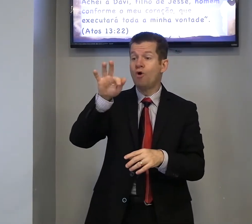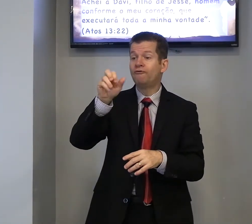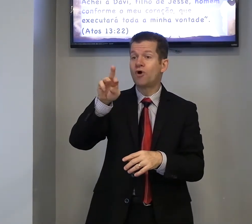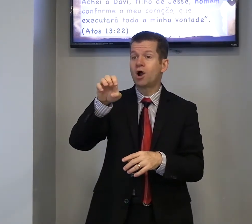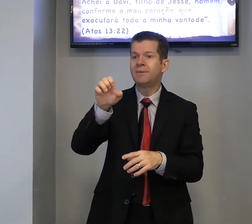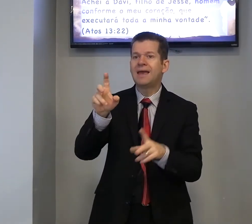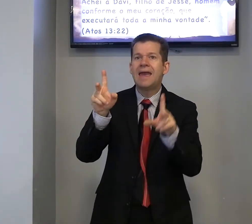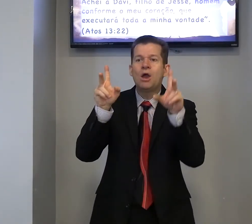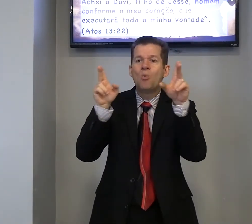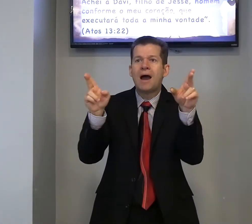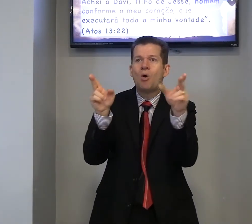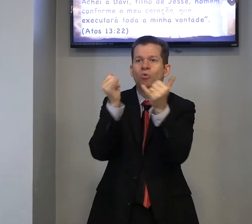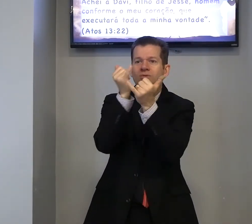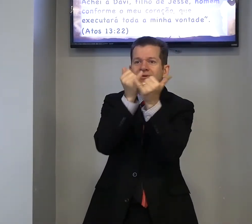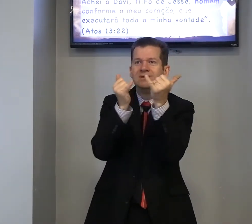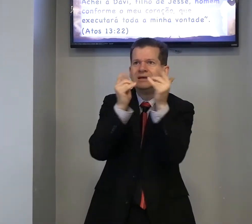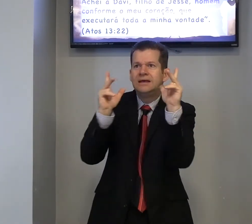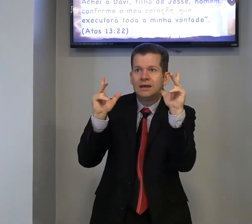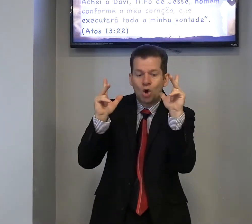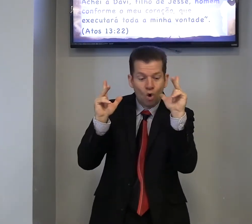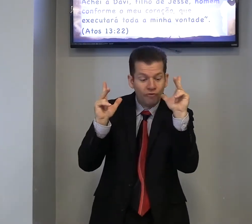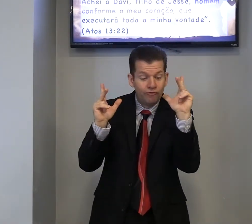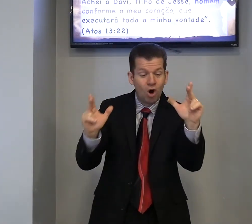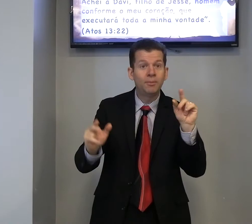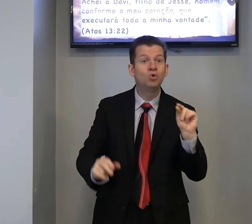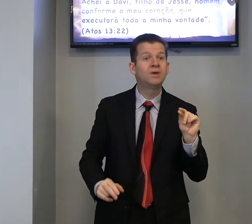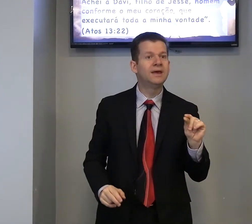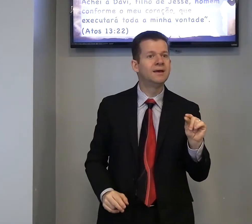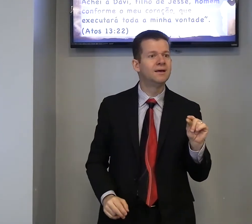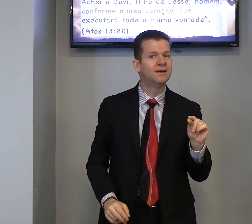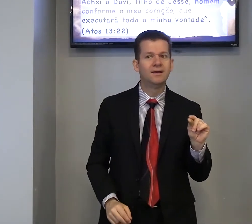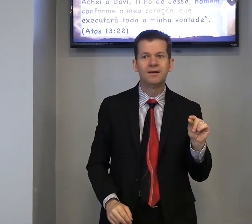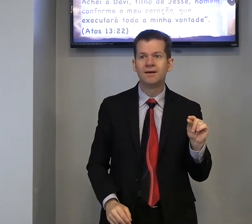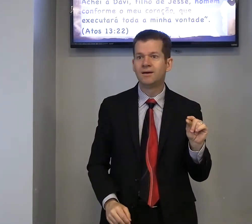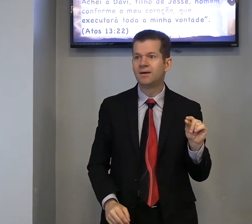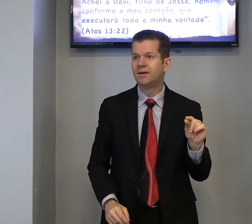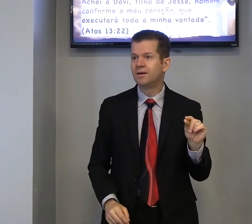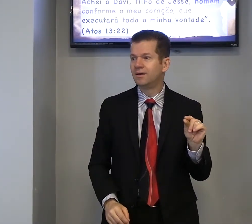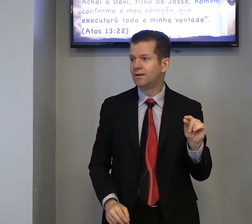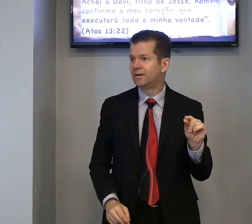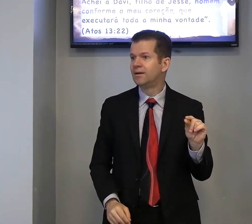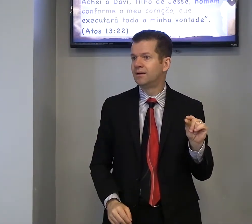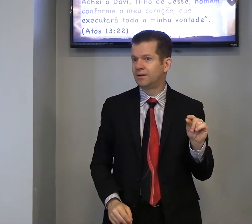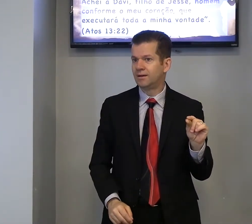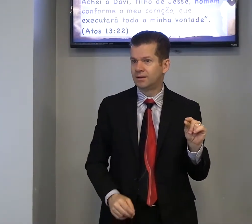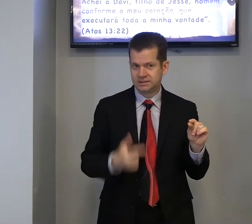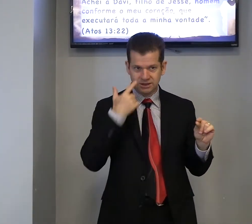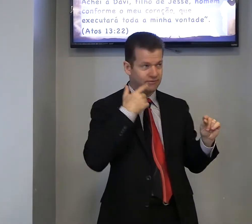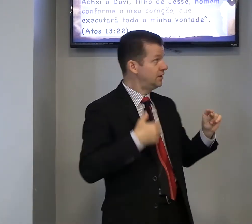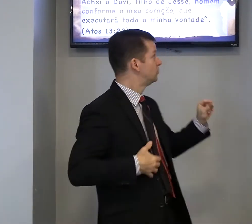conforme, é igual, conforme, que? Olha lá, vocês estão vendo?